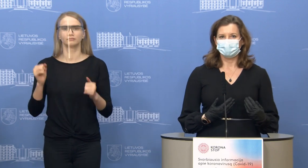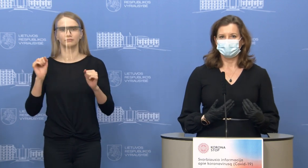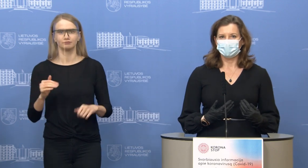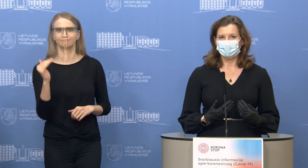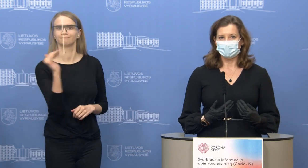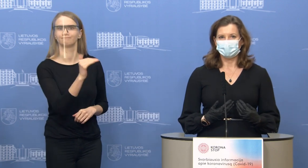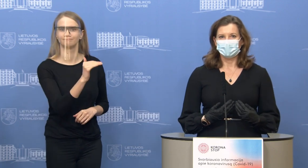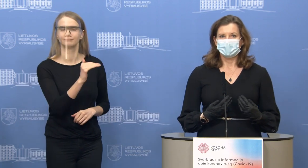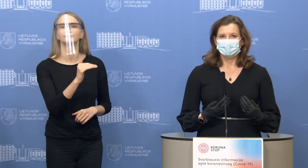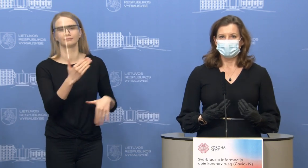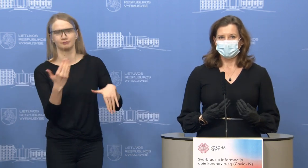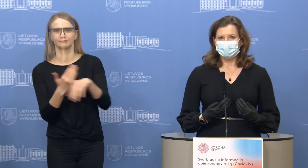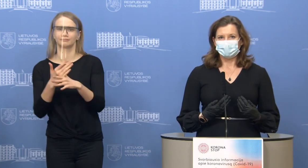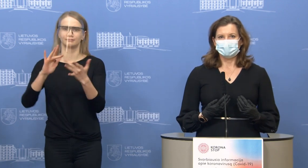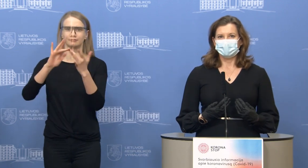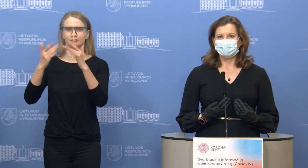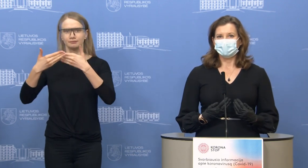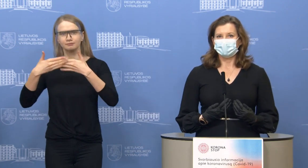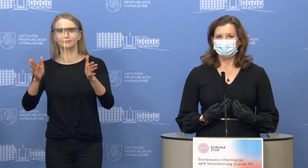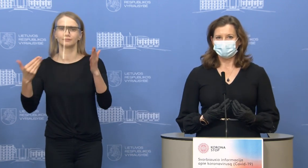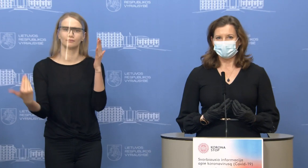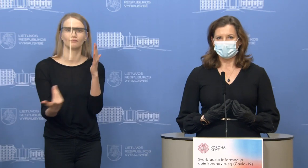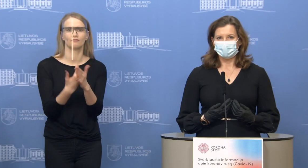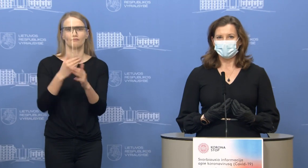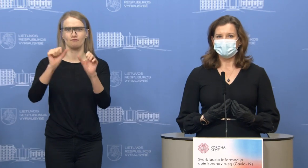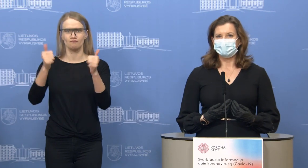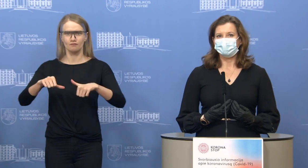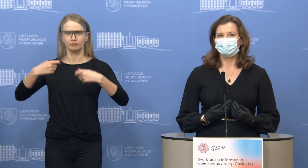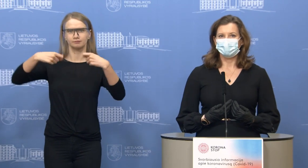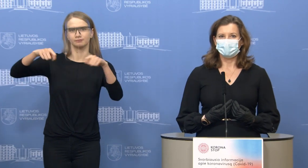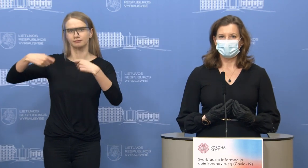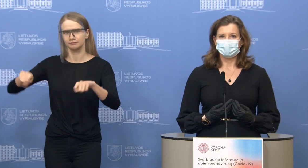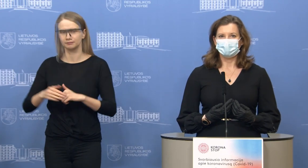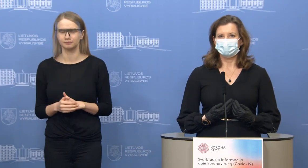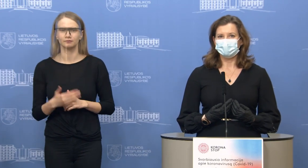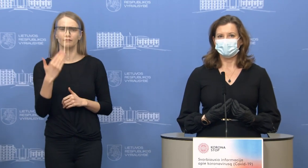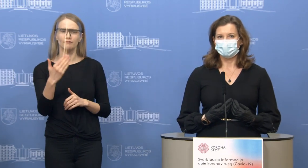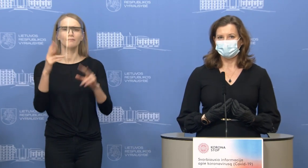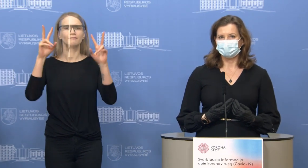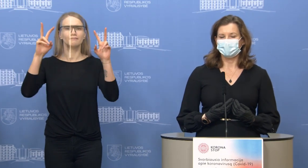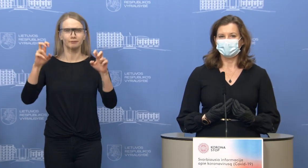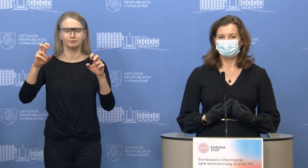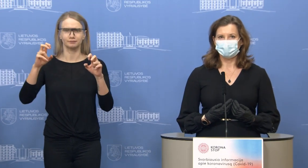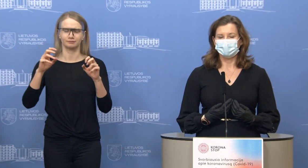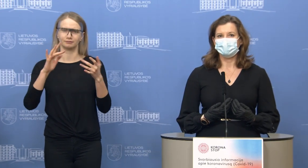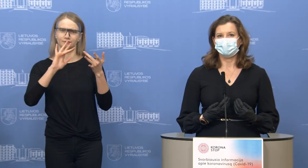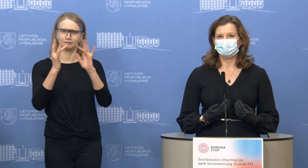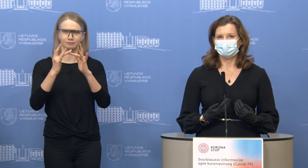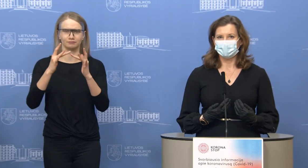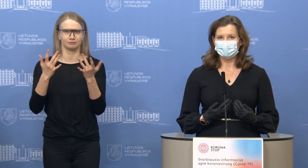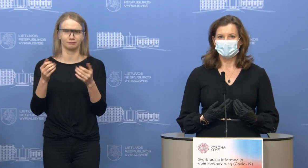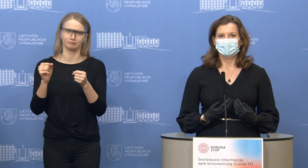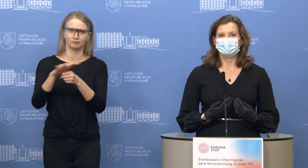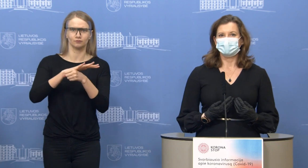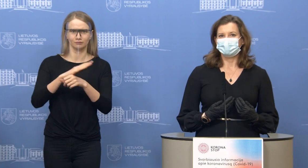pardavimų kanalo. Taip pat internete karantino nėra. Mes registruojame ir Lietuvos gamintojų elektroninės